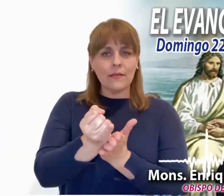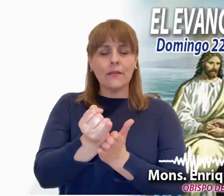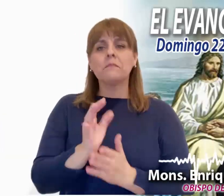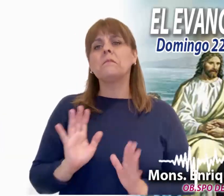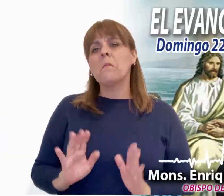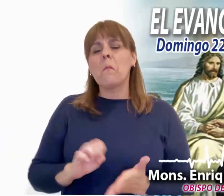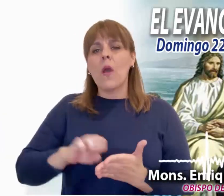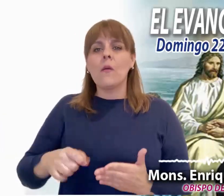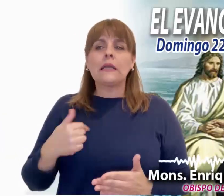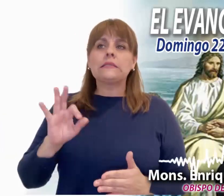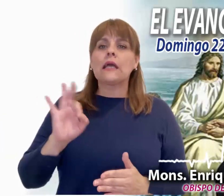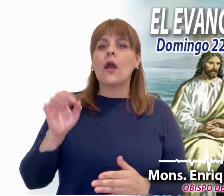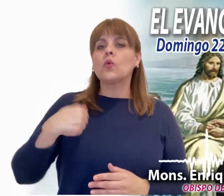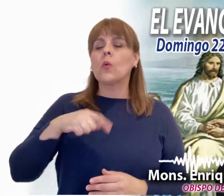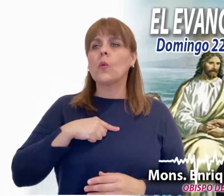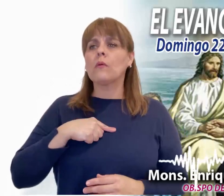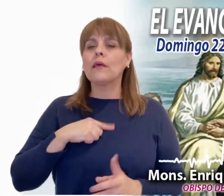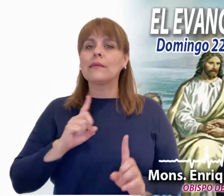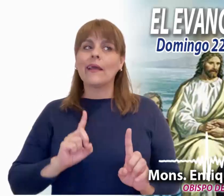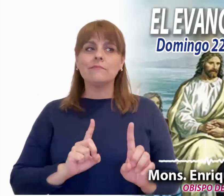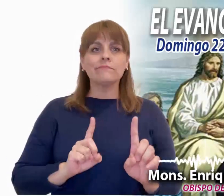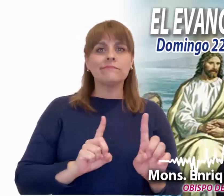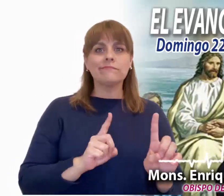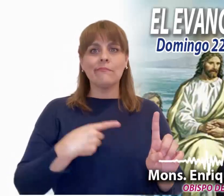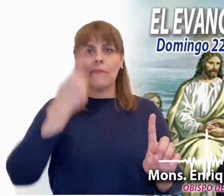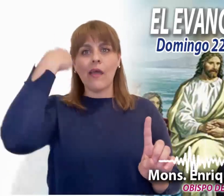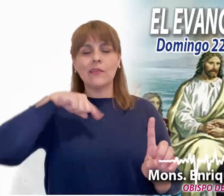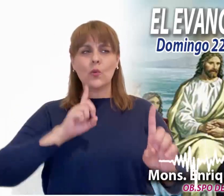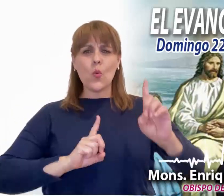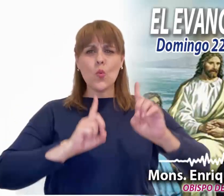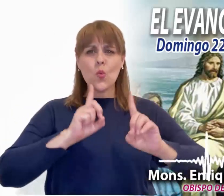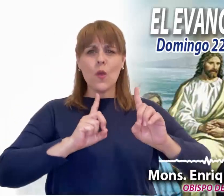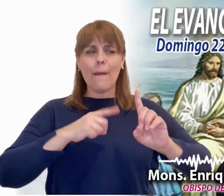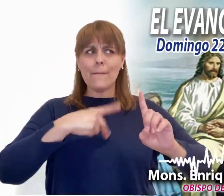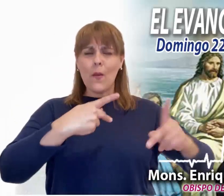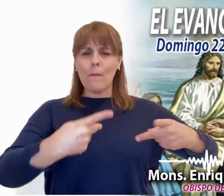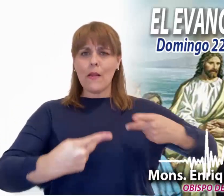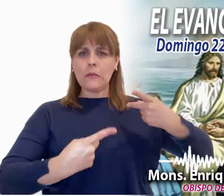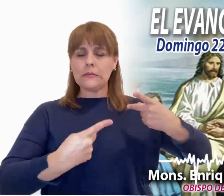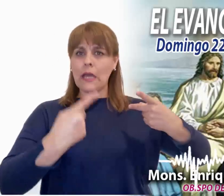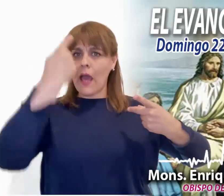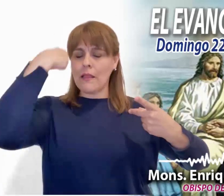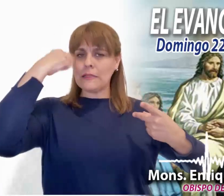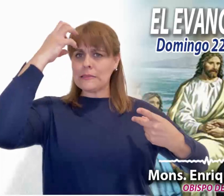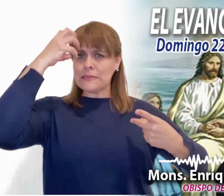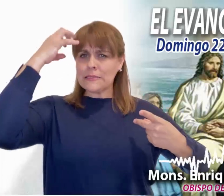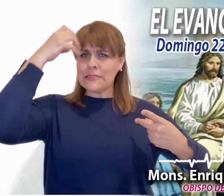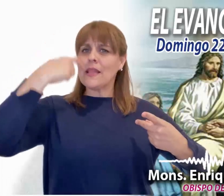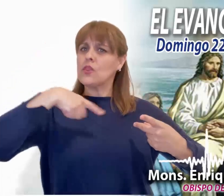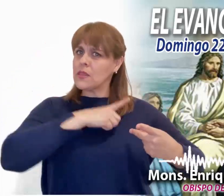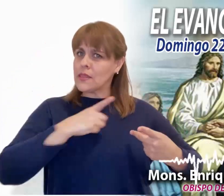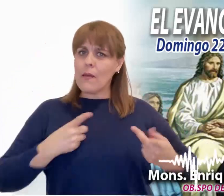Aunque nosotros tratemos de disimularlo y seguirlo tibiamente, su pregunta debe ser inquietante